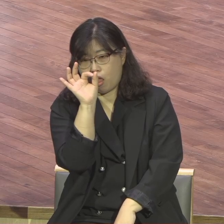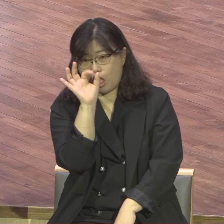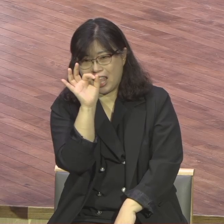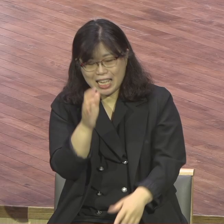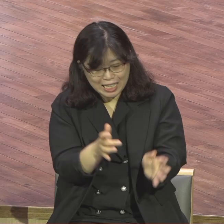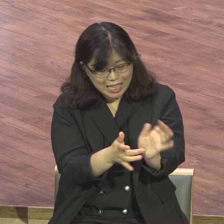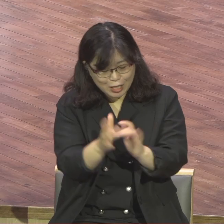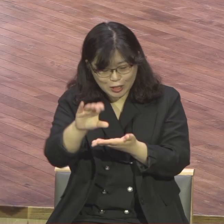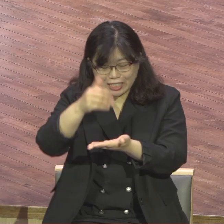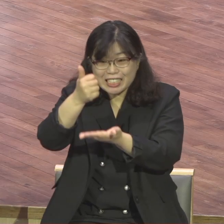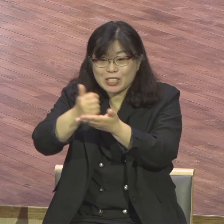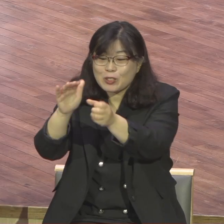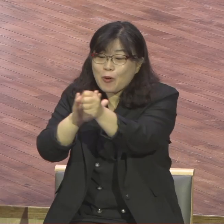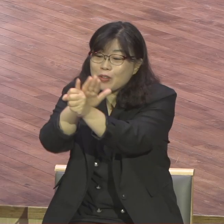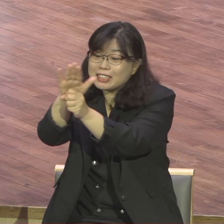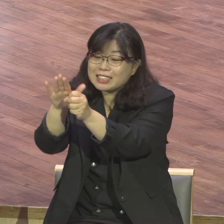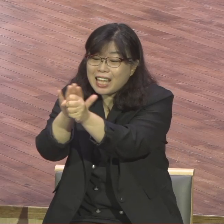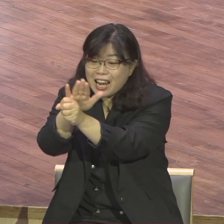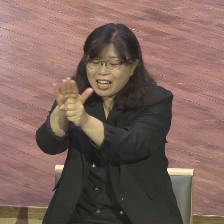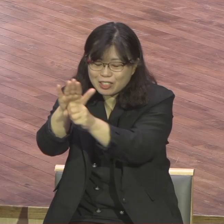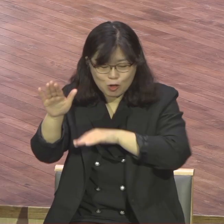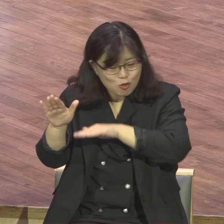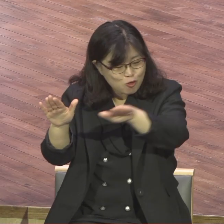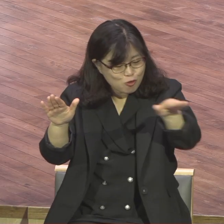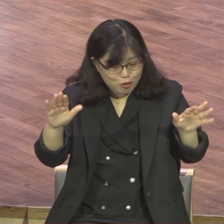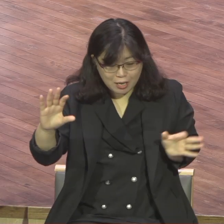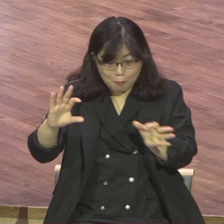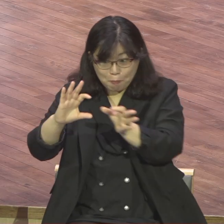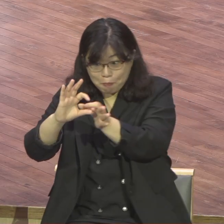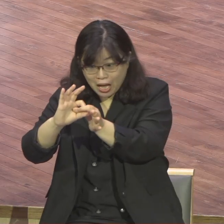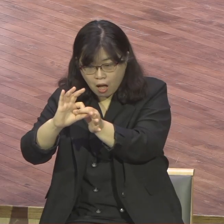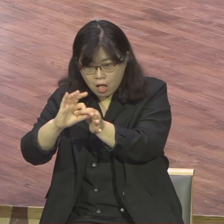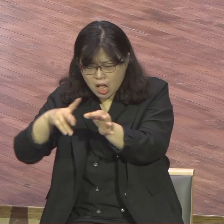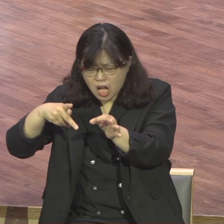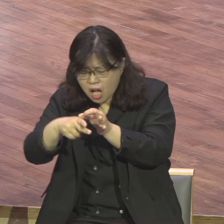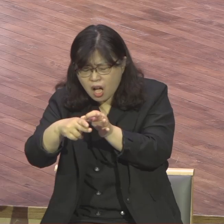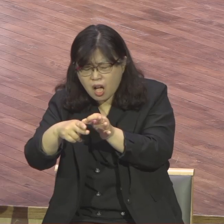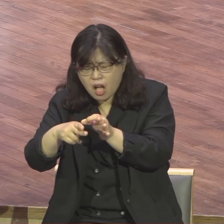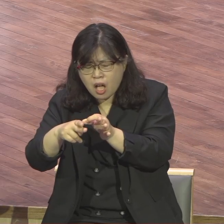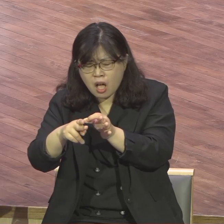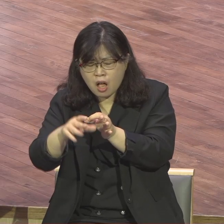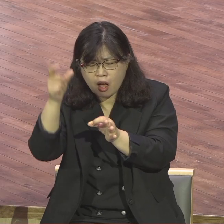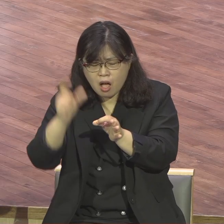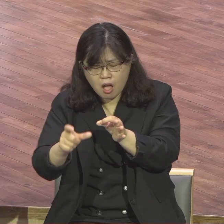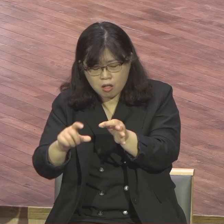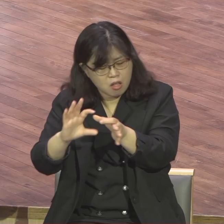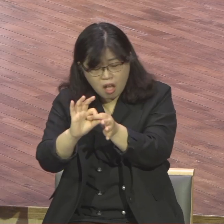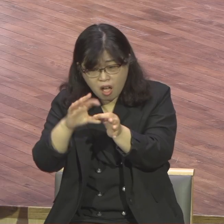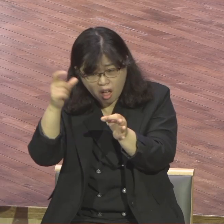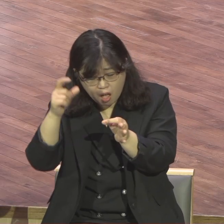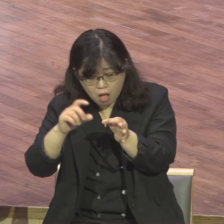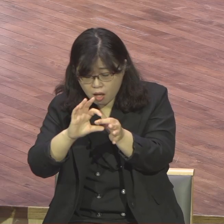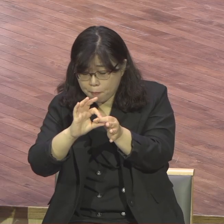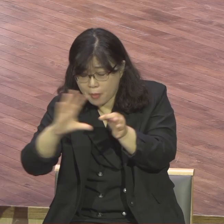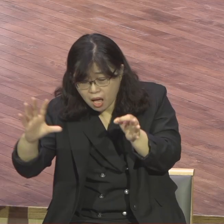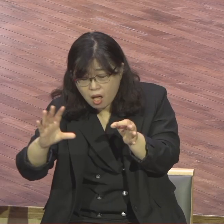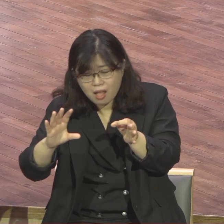하나님의 사랑에서 우리를 끊을 수 없으리라 그 어떤 것도 하나님의 사랑에서 우리를 끊을 수